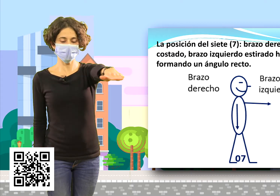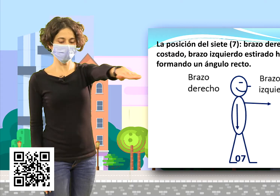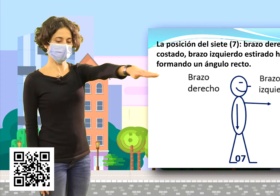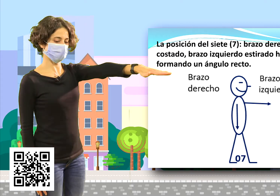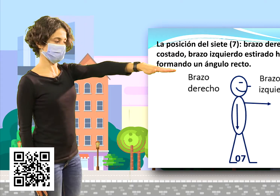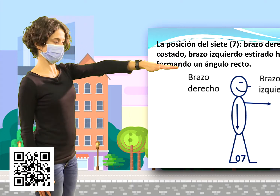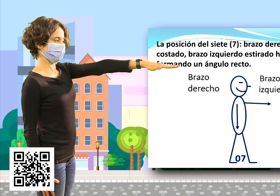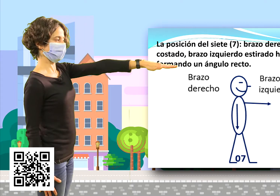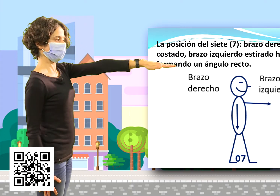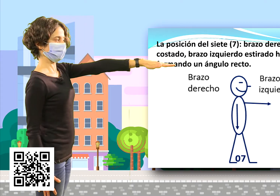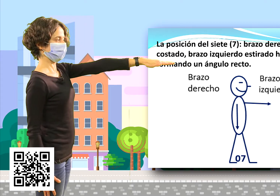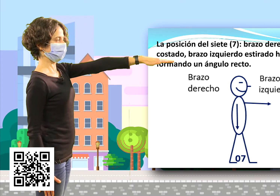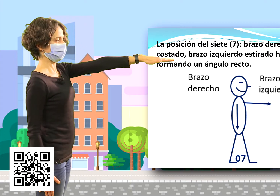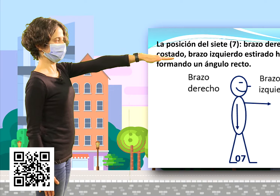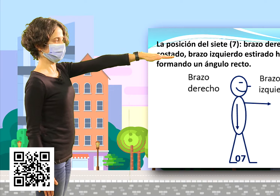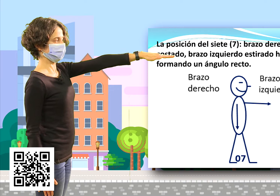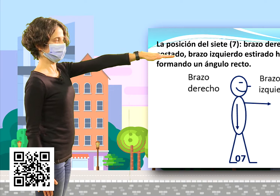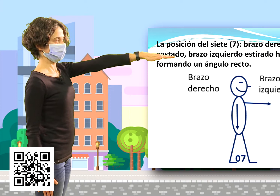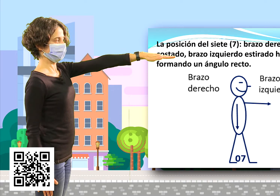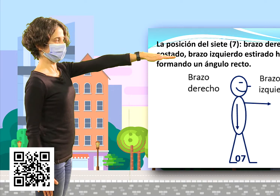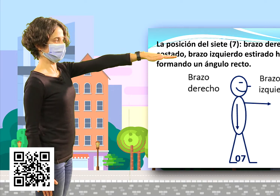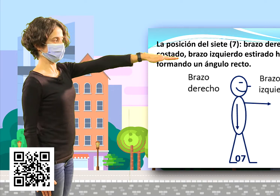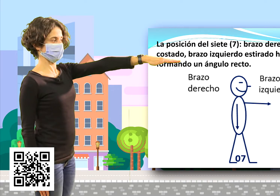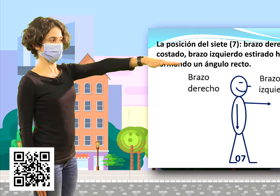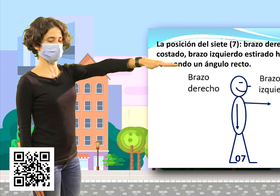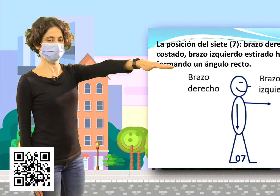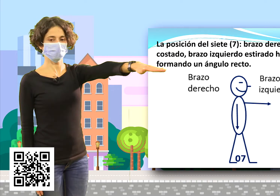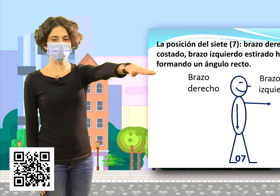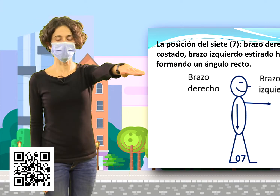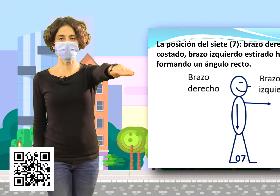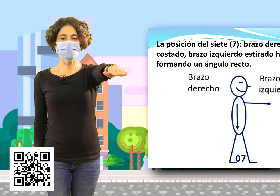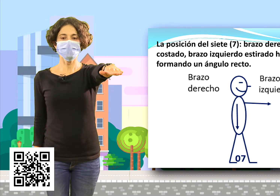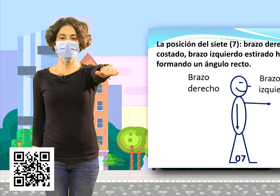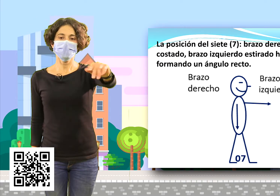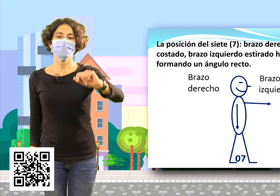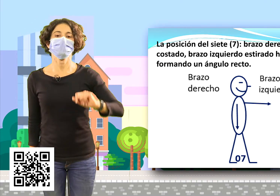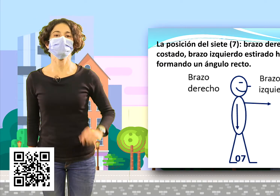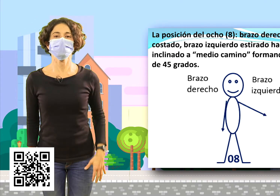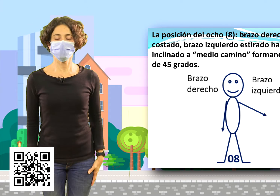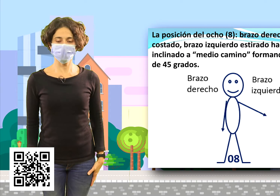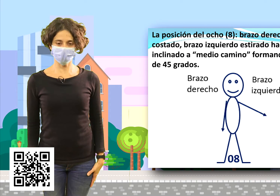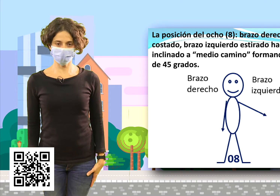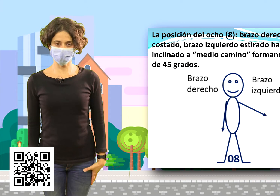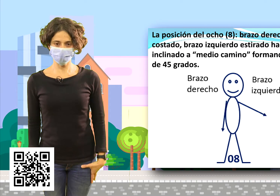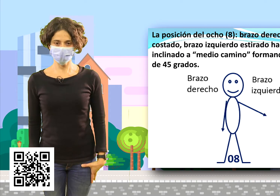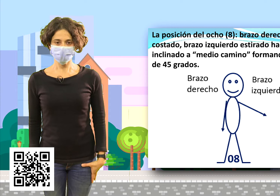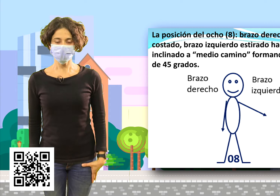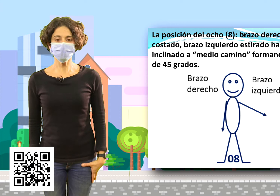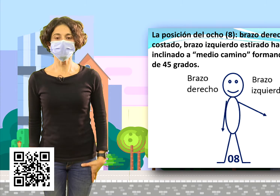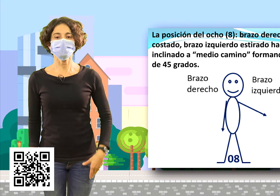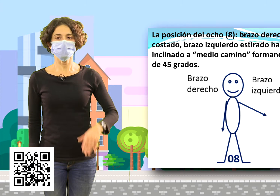sé si de perfil se vería mejor. Así. Eso es. Vamos con el número 8.